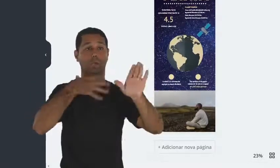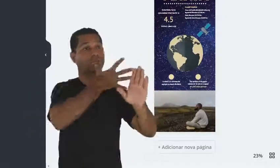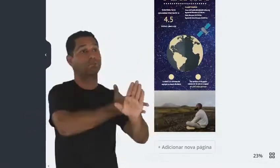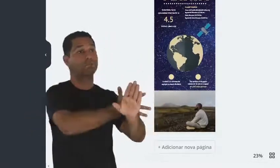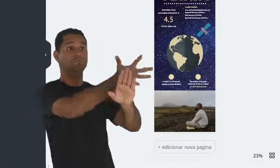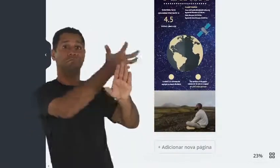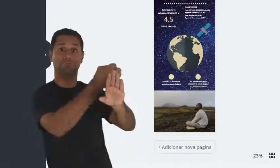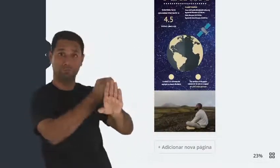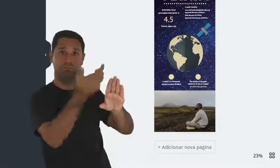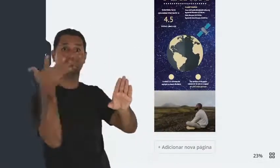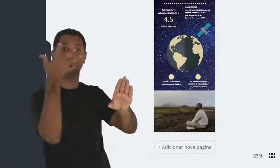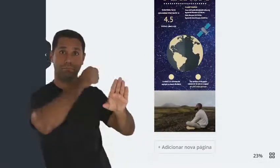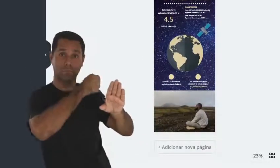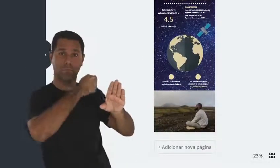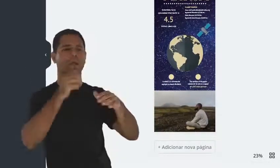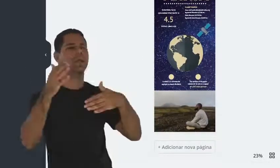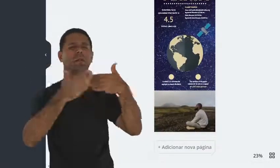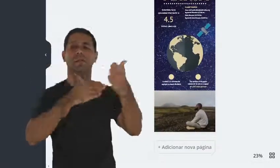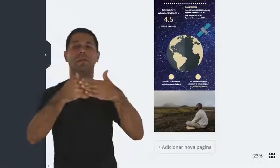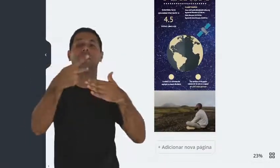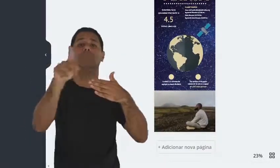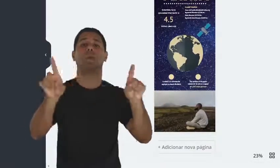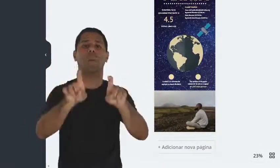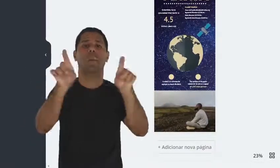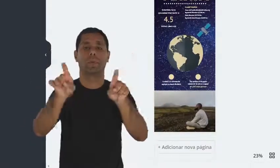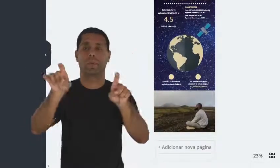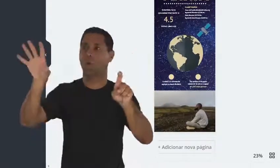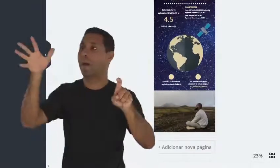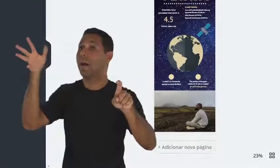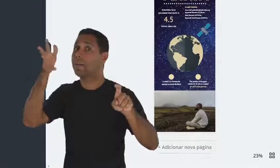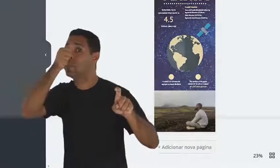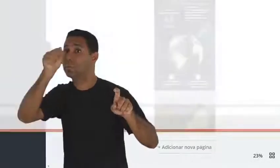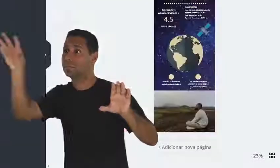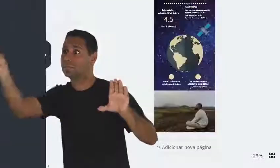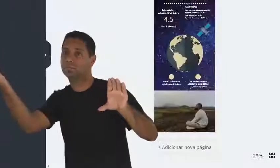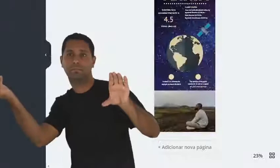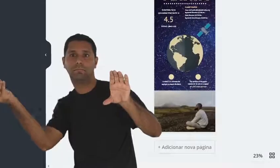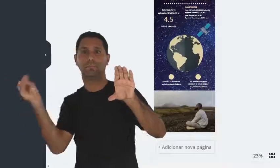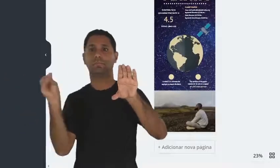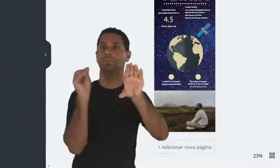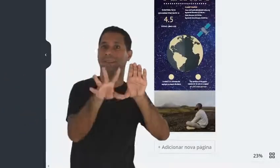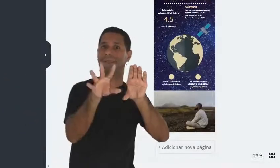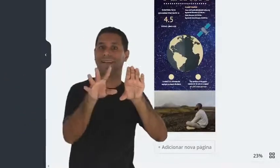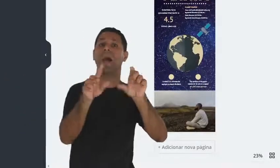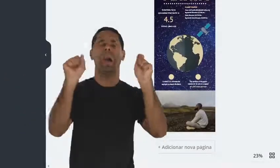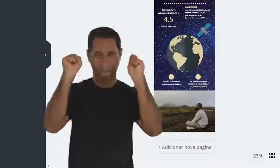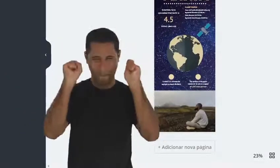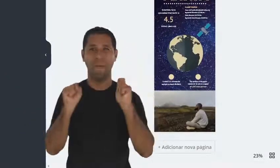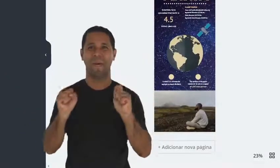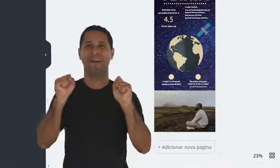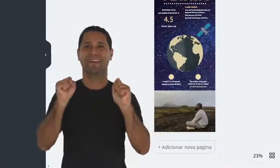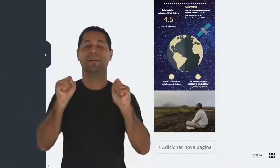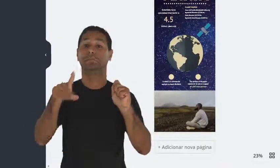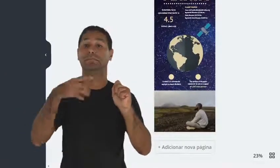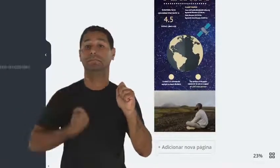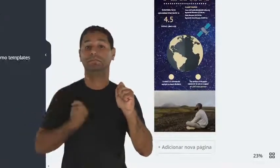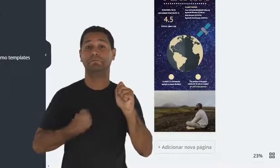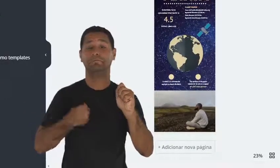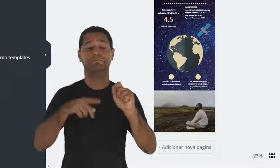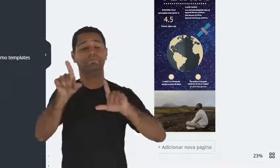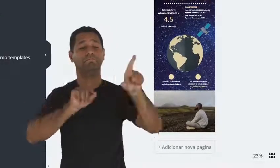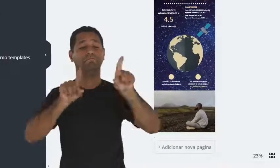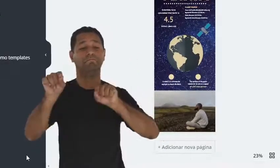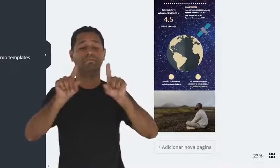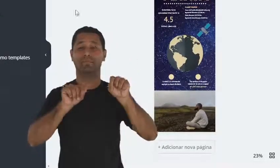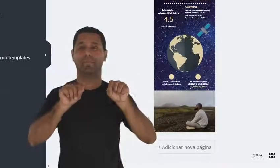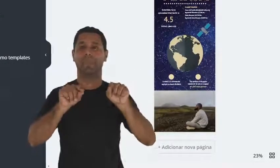Então, aqui em uploads, eu posso fazer o upload de uma imagem. Eu posso escolher uma imagem que está no meu computador. Basta clicar aqui e